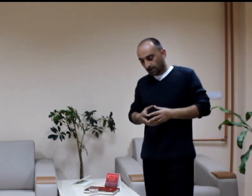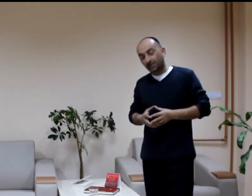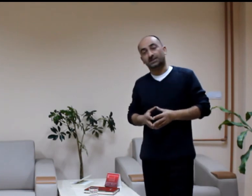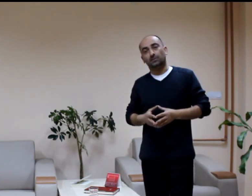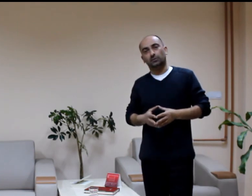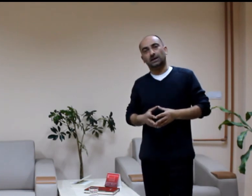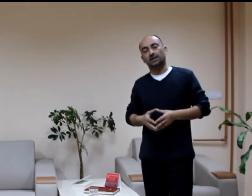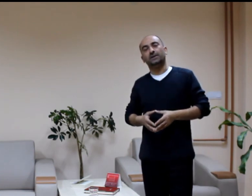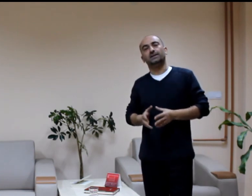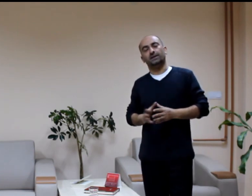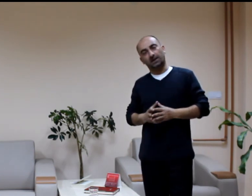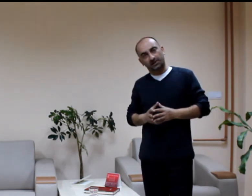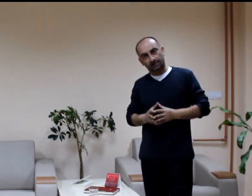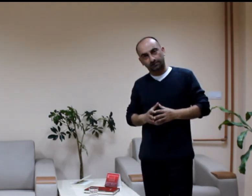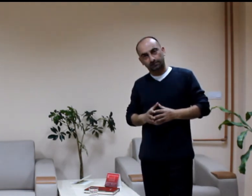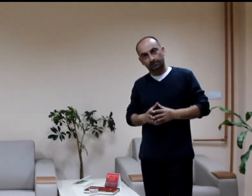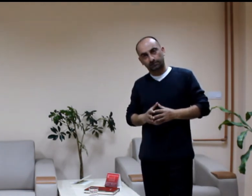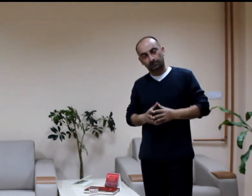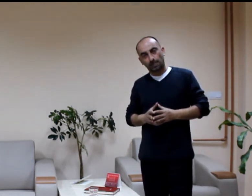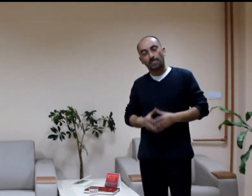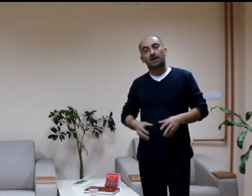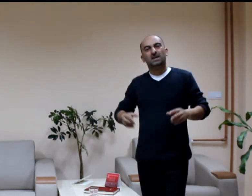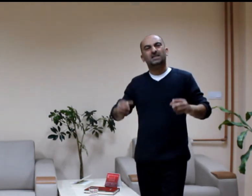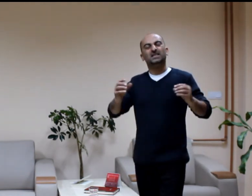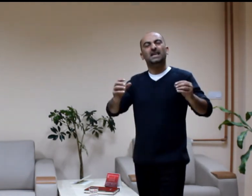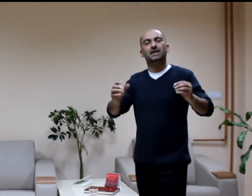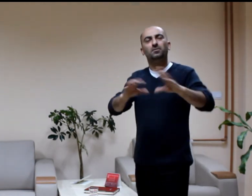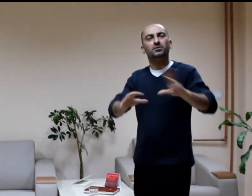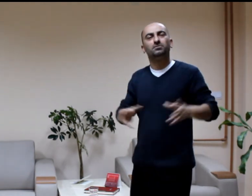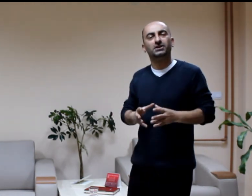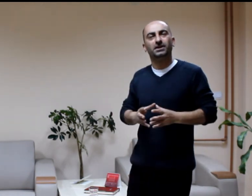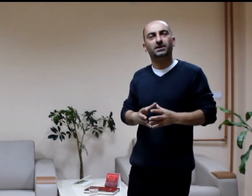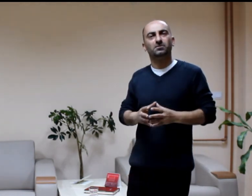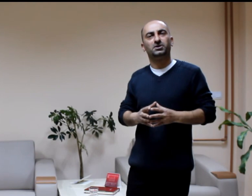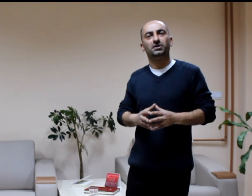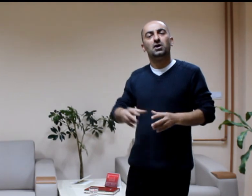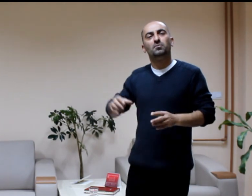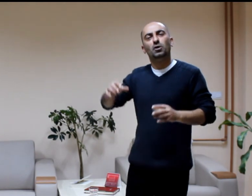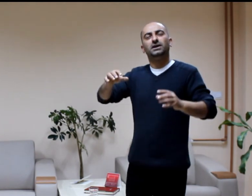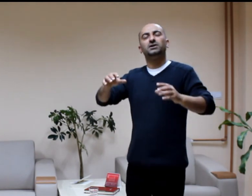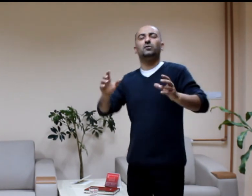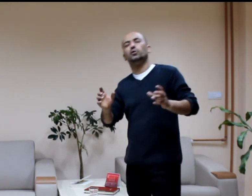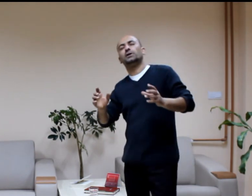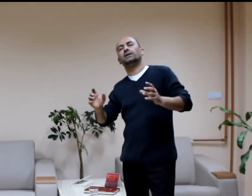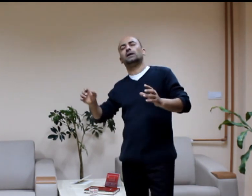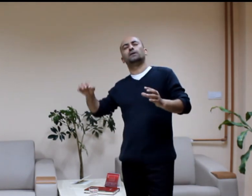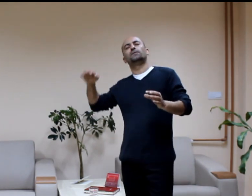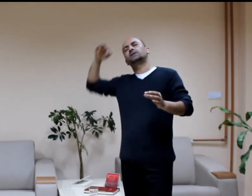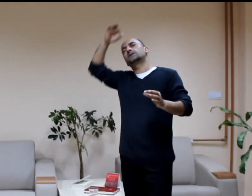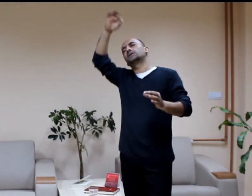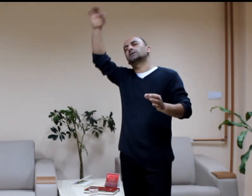İstanbul'da adam gece yatarken. Sinek hepimizin başına gelmişti. Böyle gece uyurken gelir ve vızzzzzz.